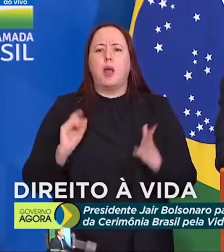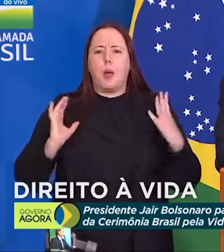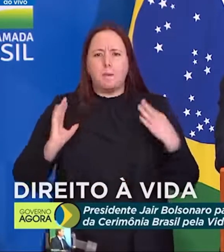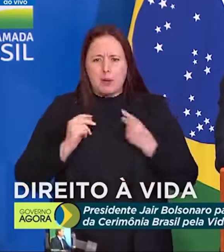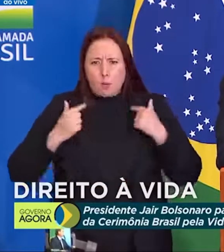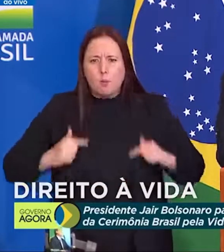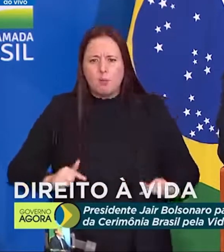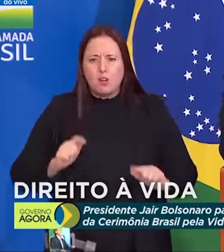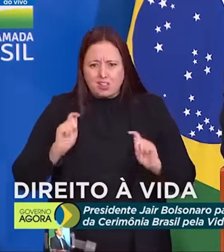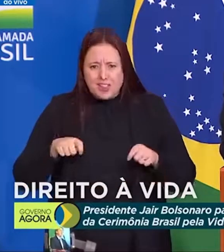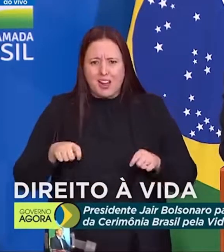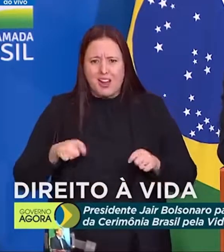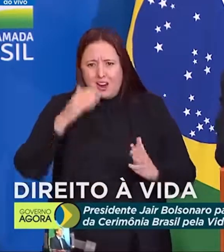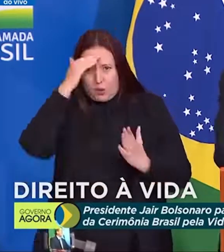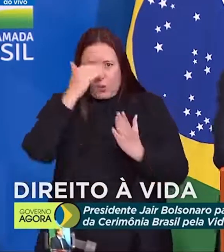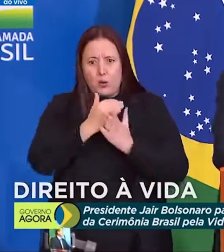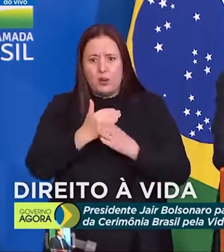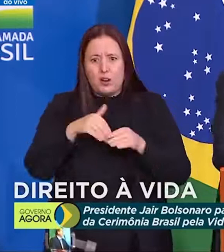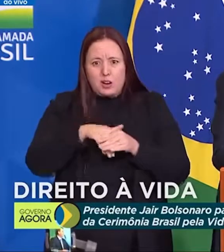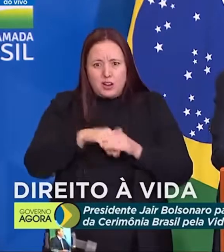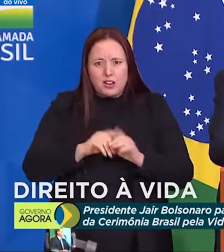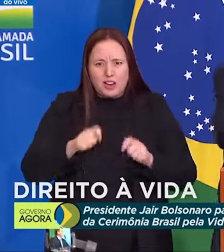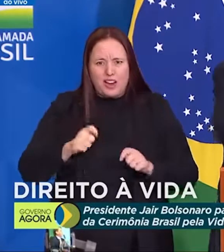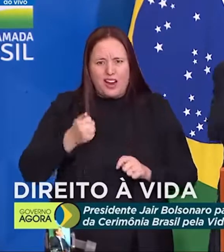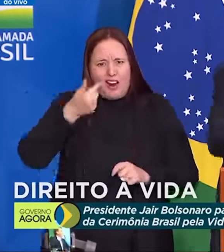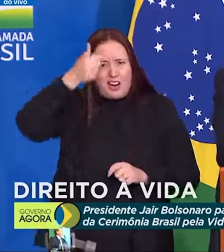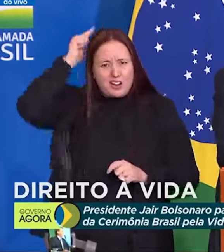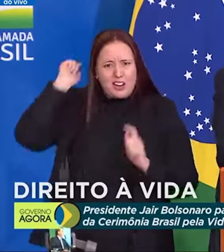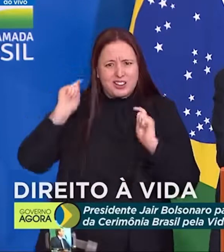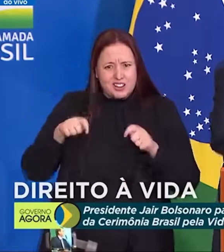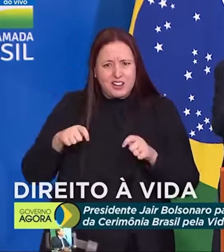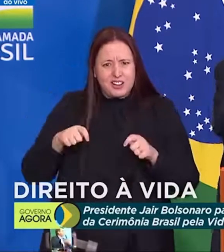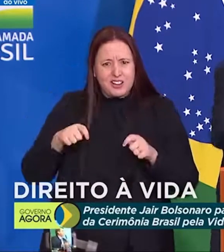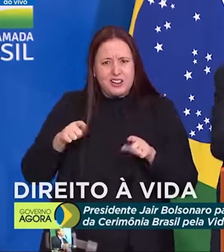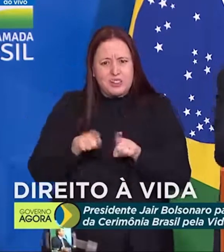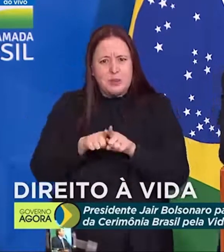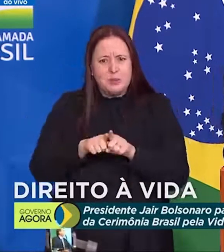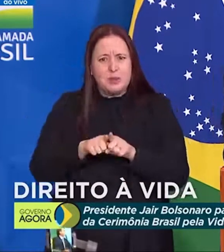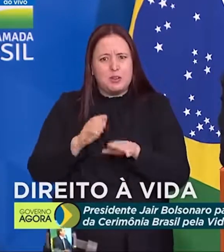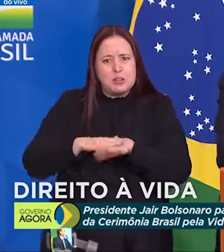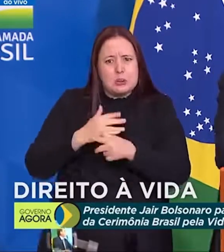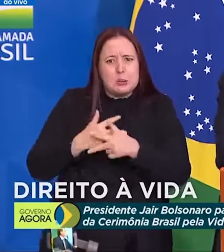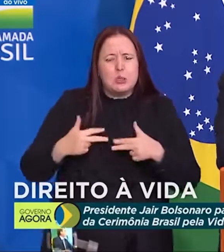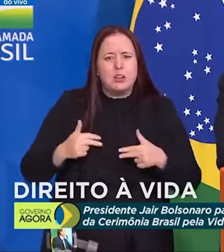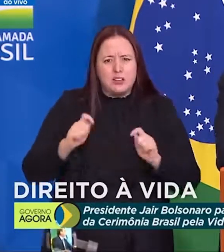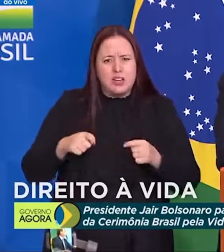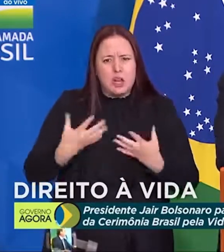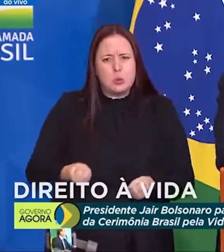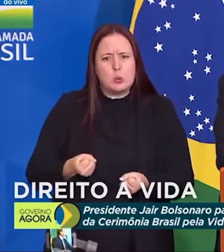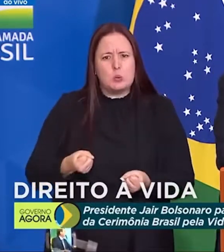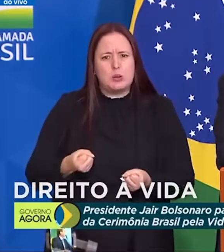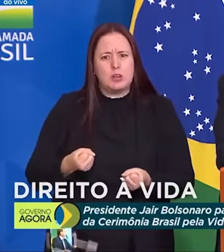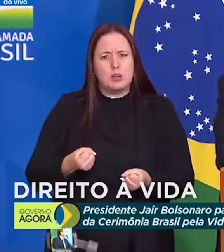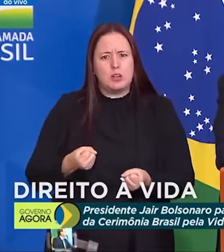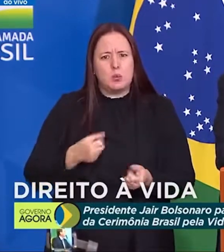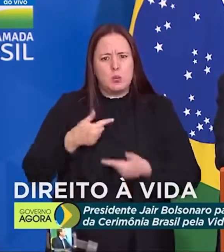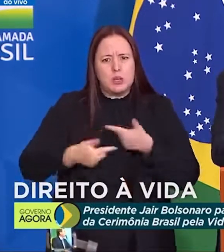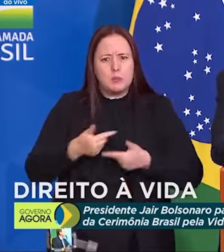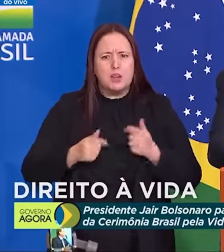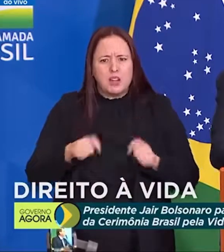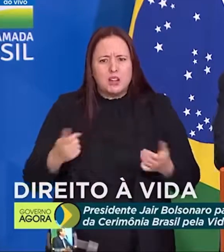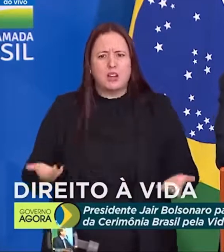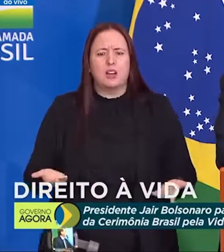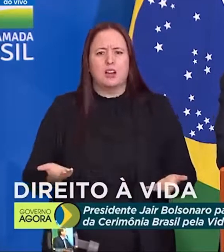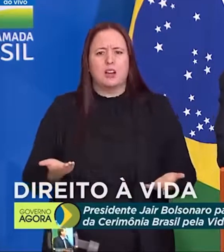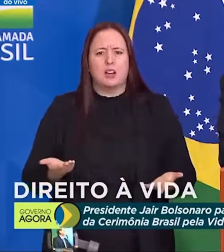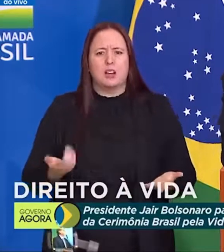eleições? Qual terá Alexandre Moraes para 40 dias antes assumir aquele posto? O